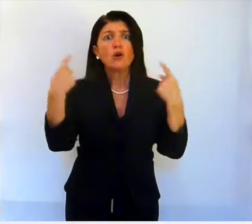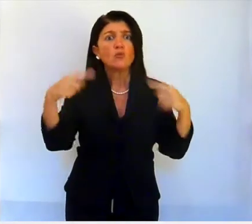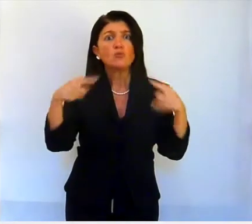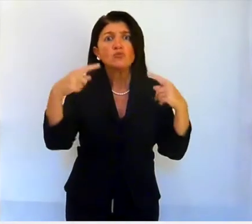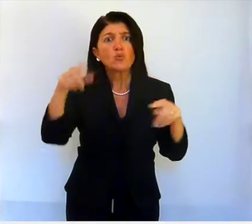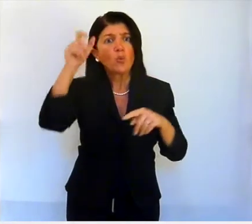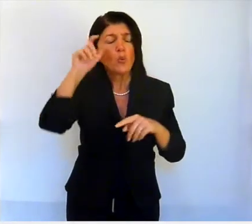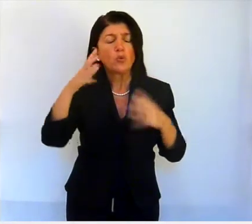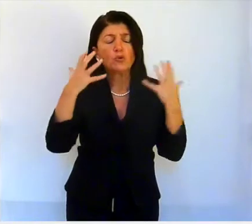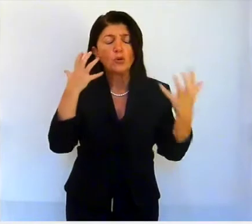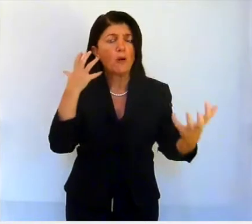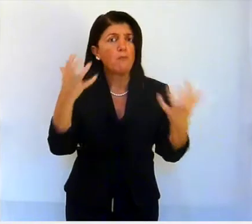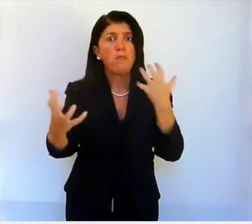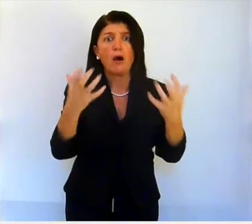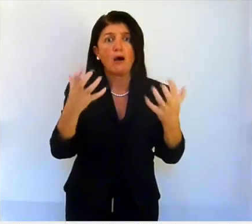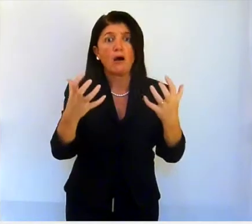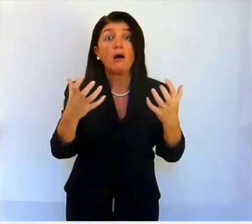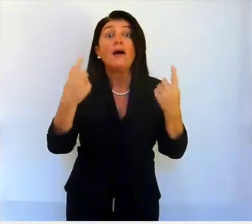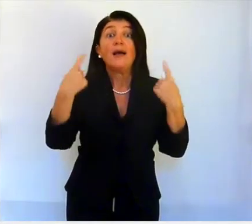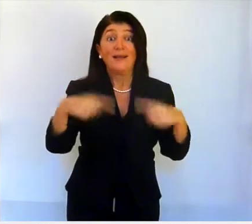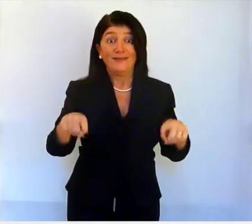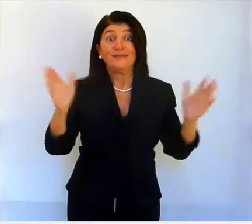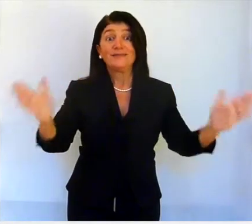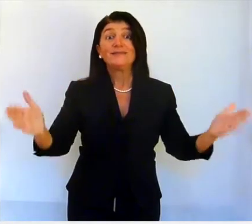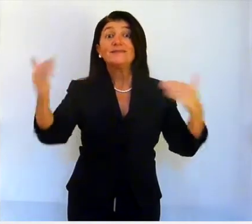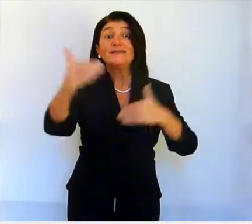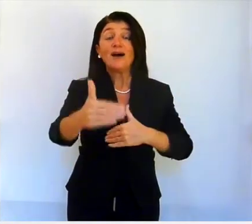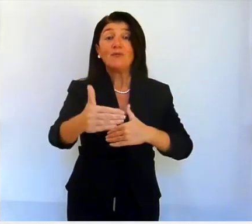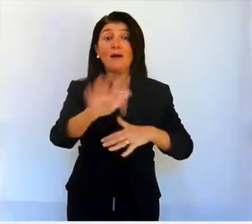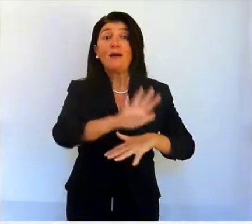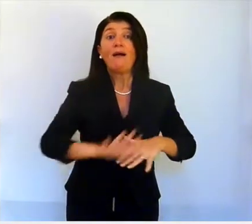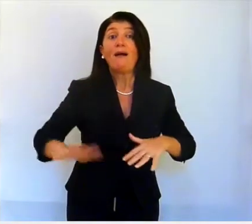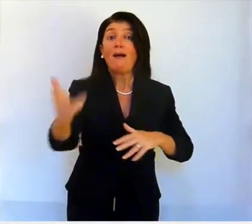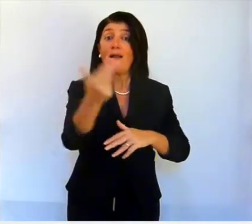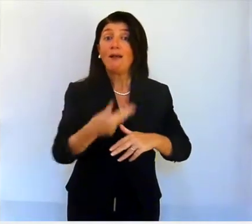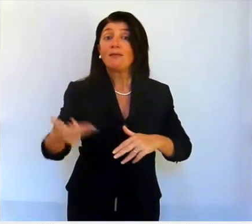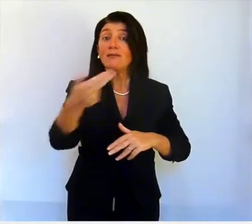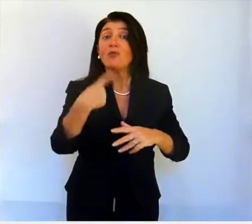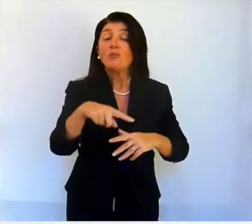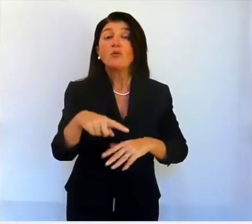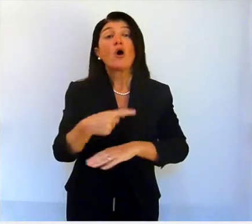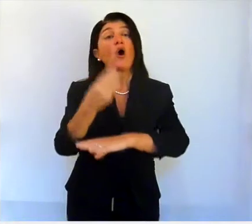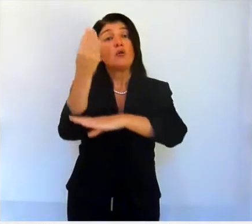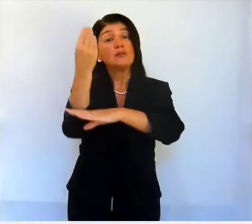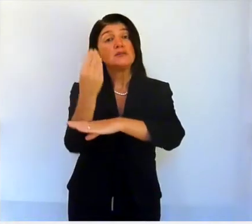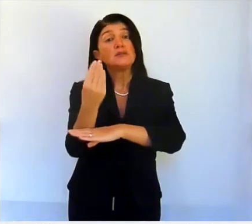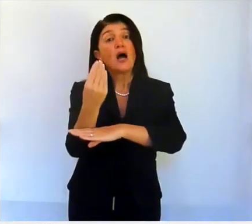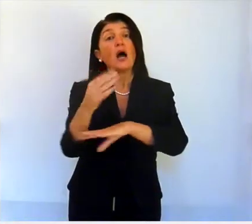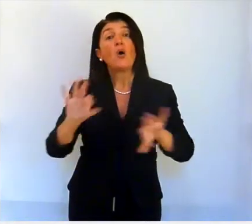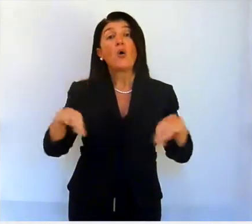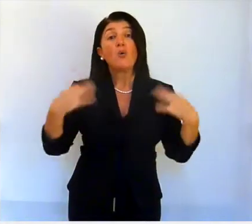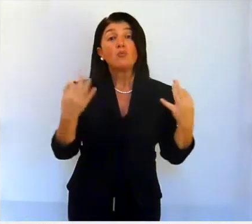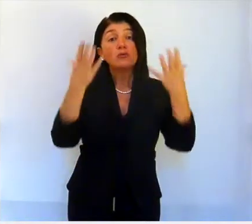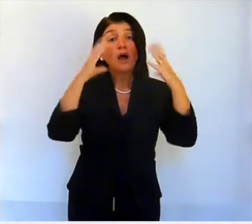La tabella raffigura una statuina di Buddha in avorio, alta 24